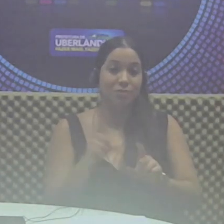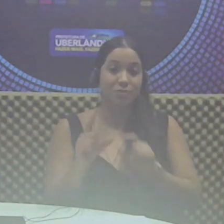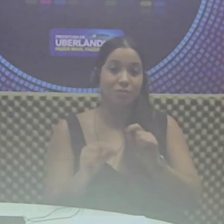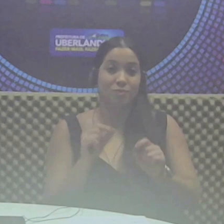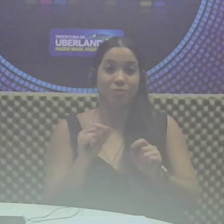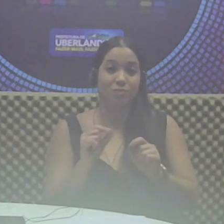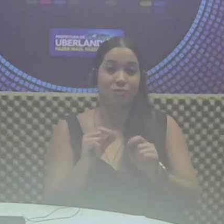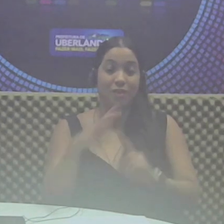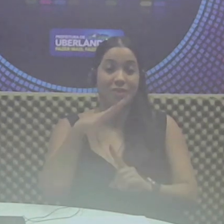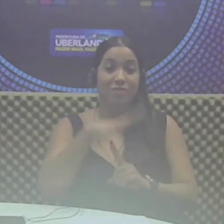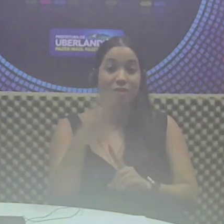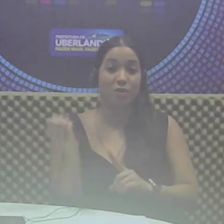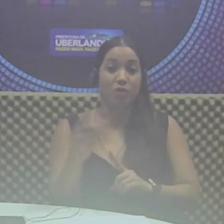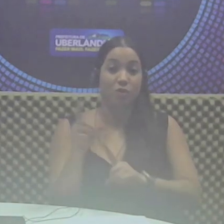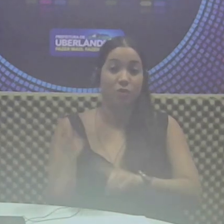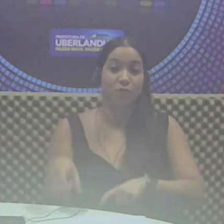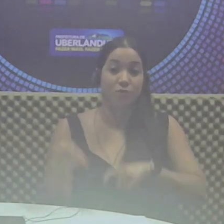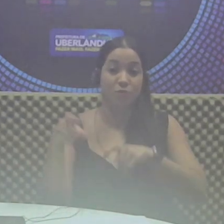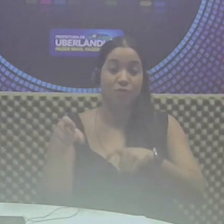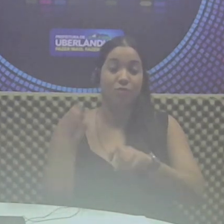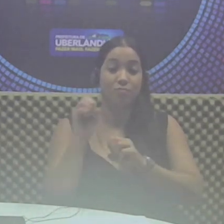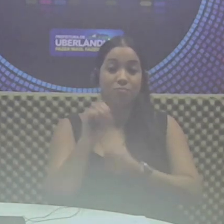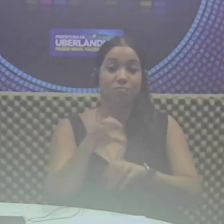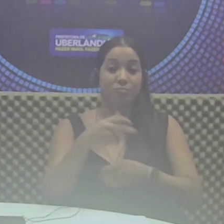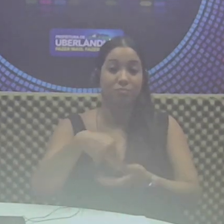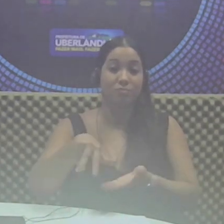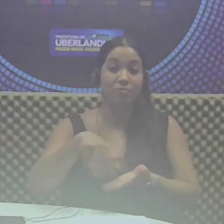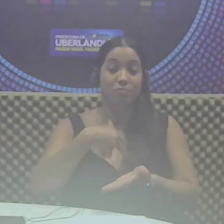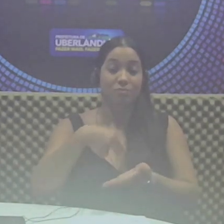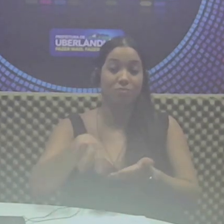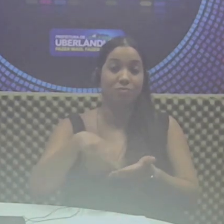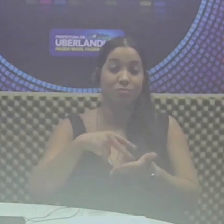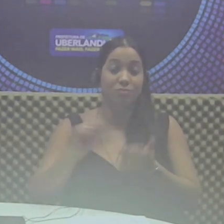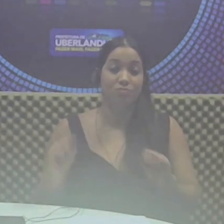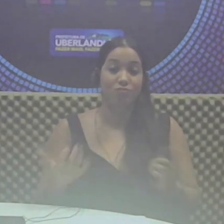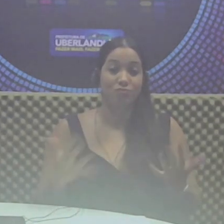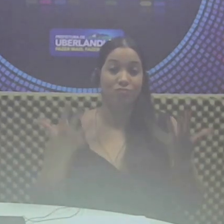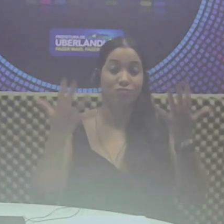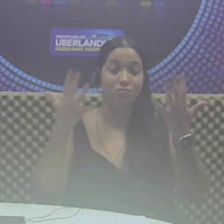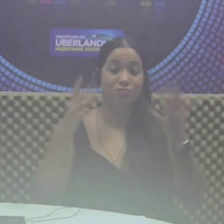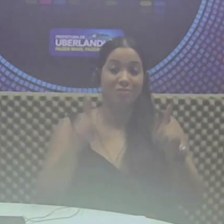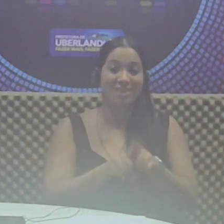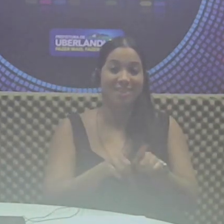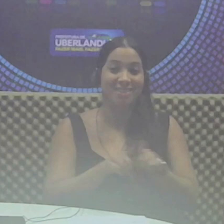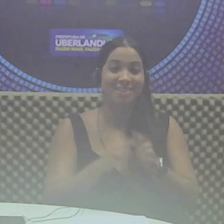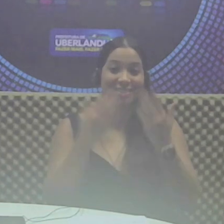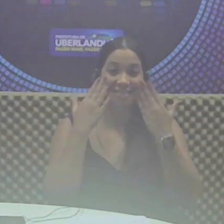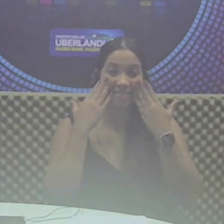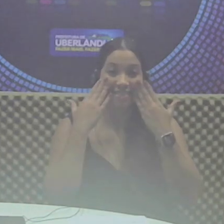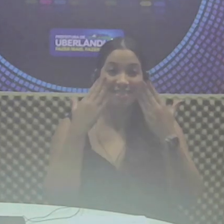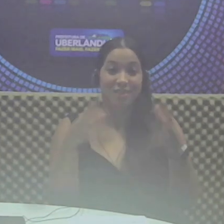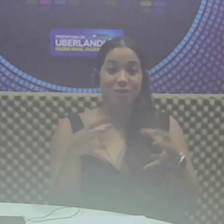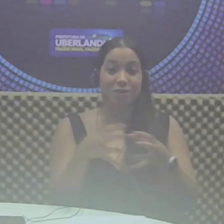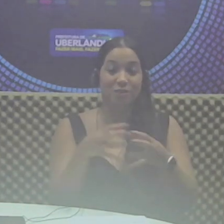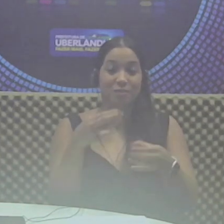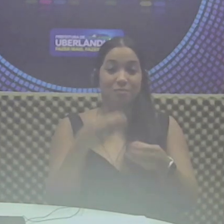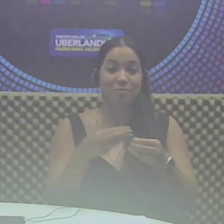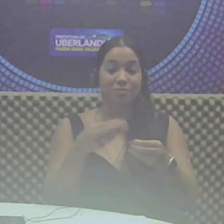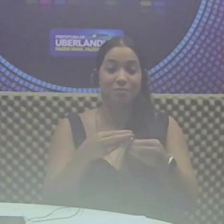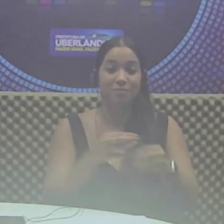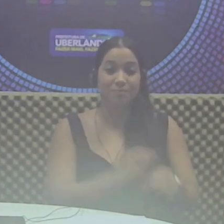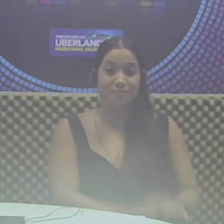feira Novo Agro, aulas de mix dance com o Agito Berlândia e a apresentação da banda municipal.